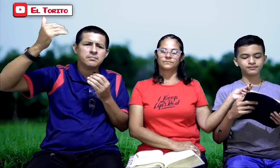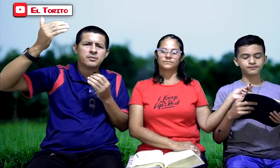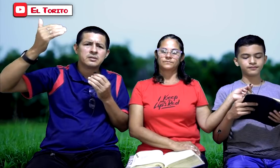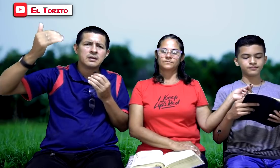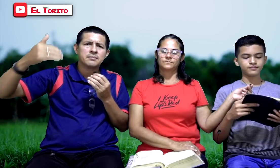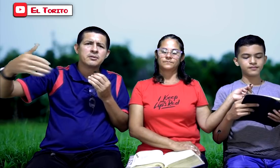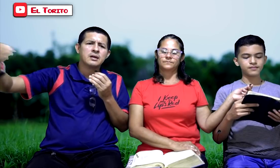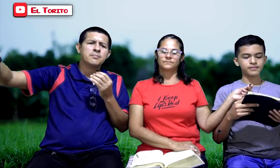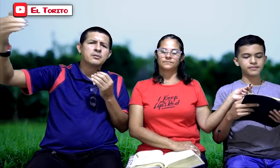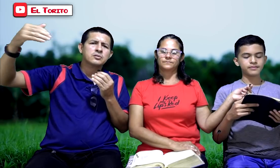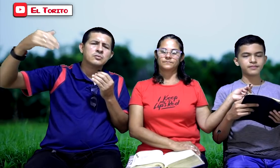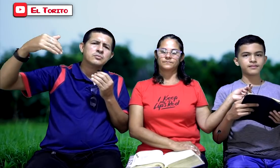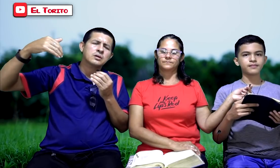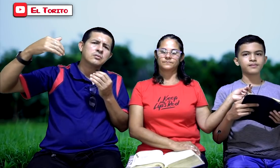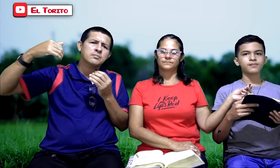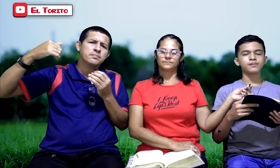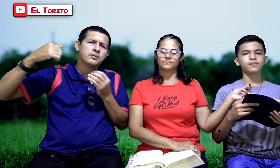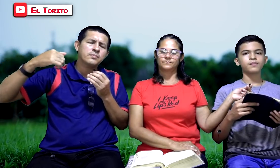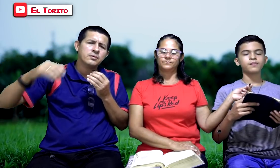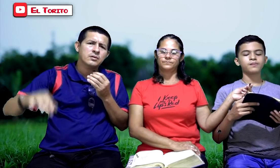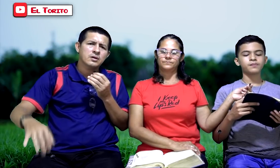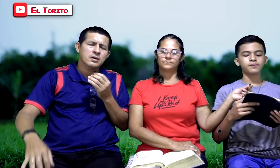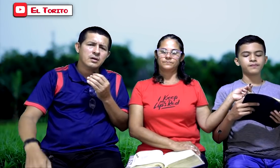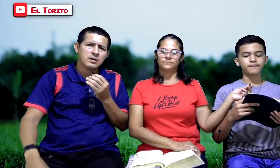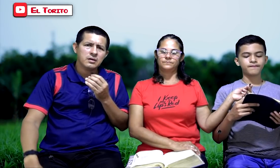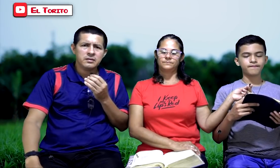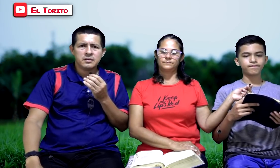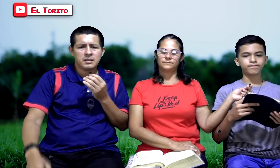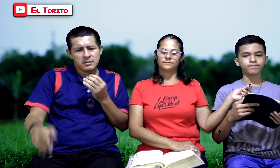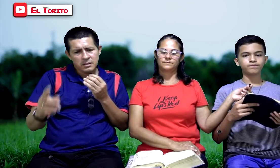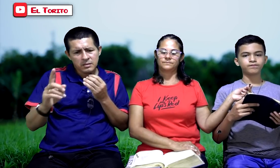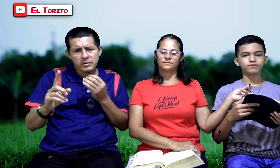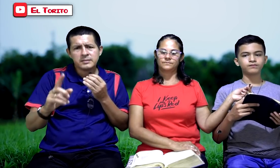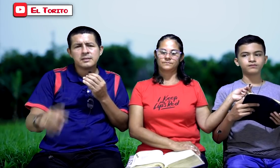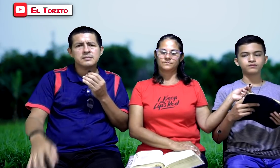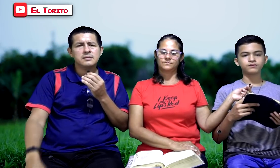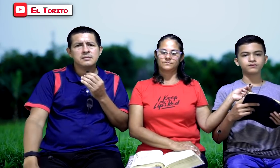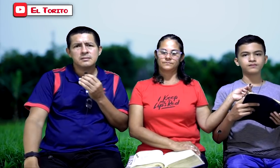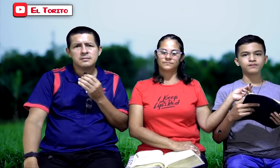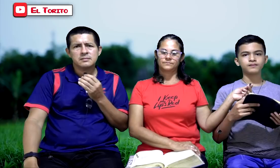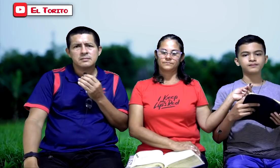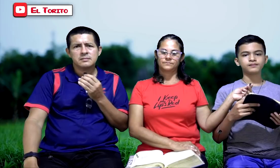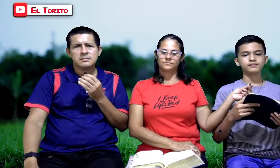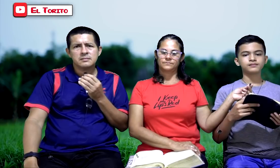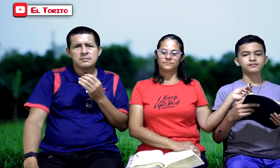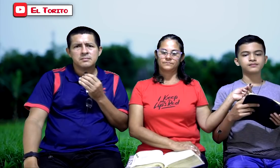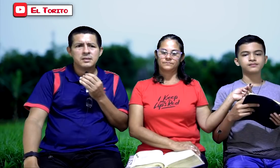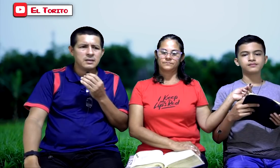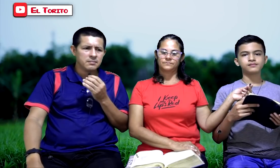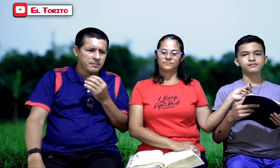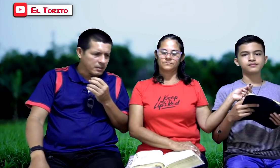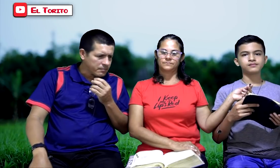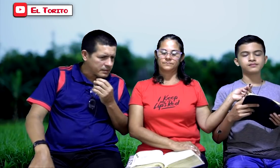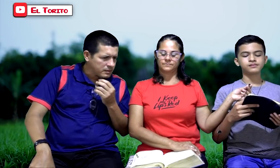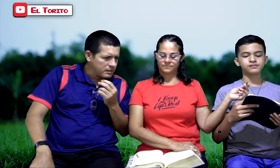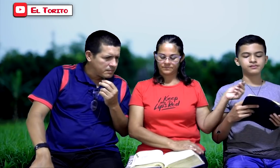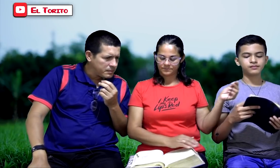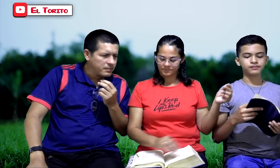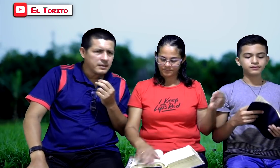importar. ¿Por qué? Porque estoy buscando mi propio interés. Y no es así. Mire, vamos a compartir primera